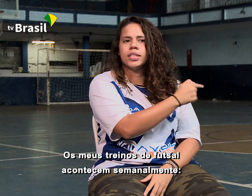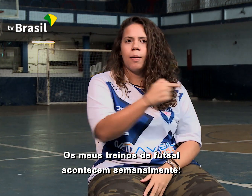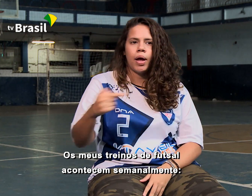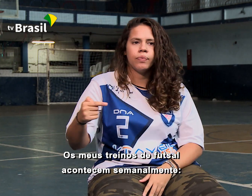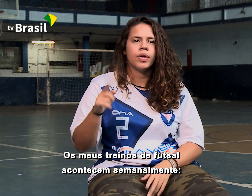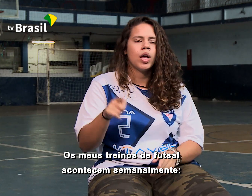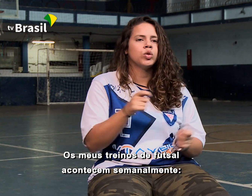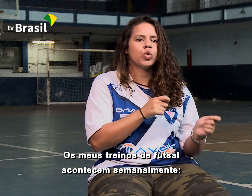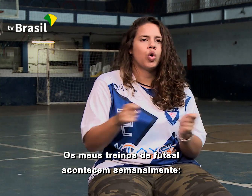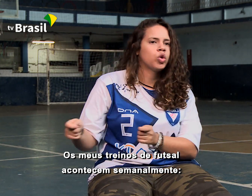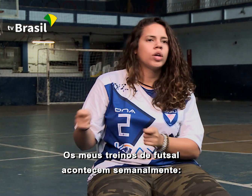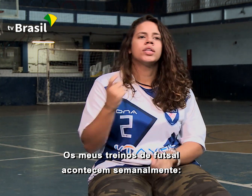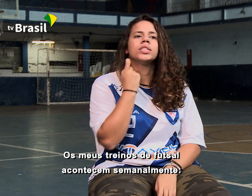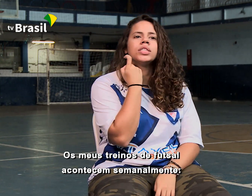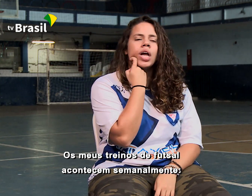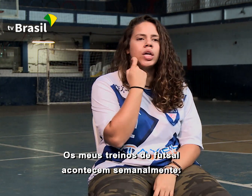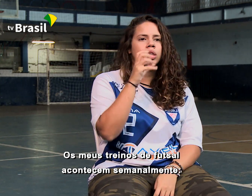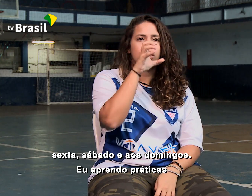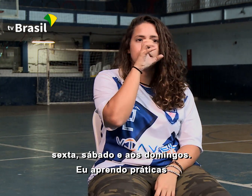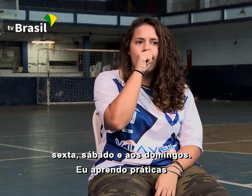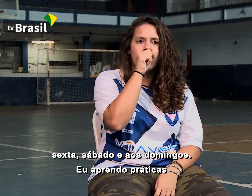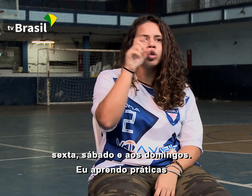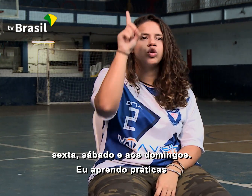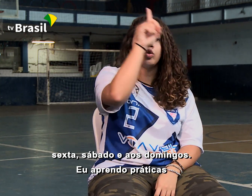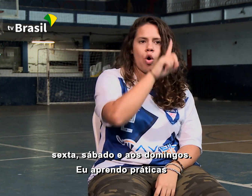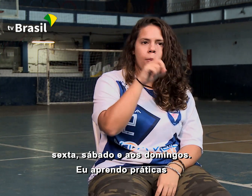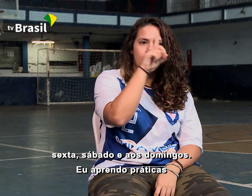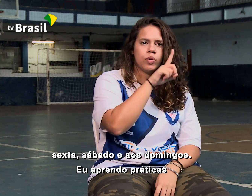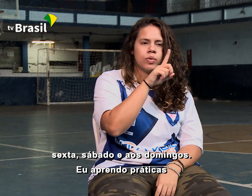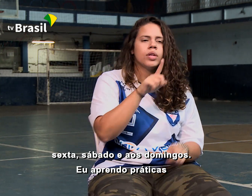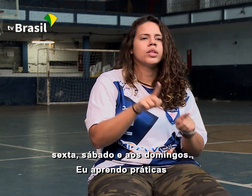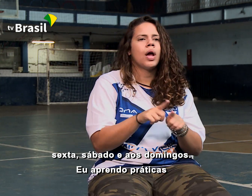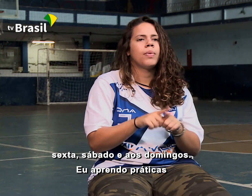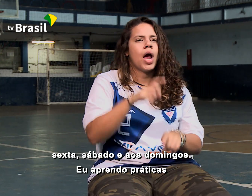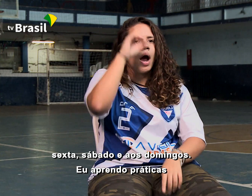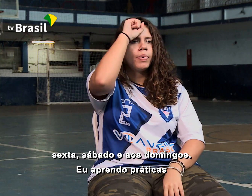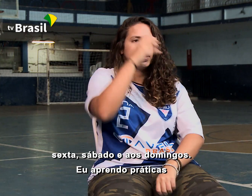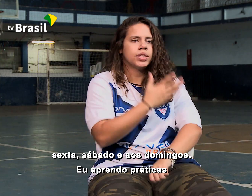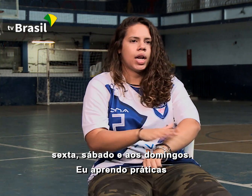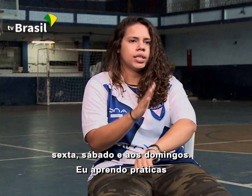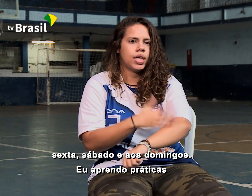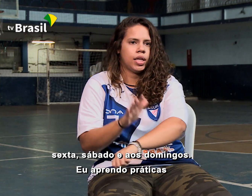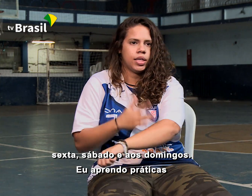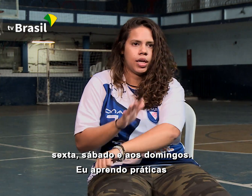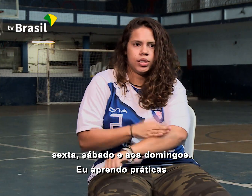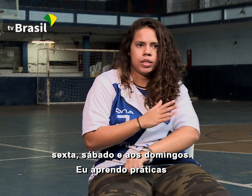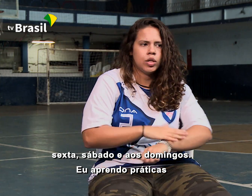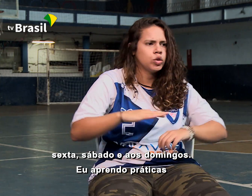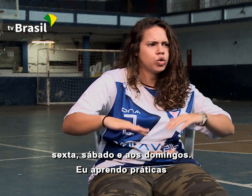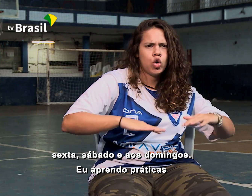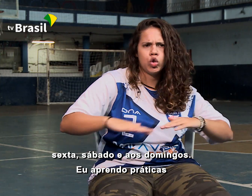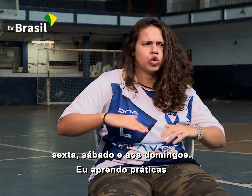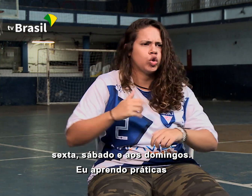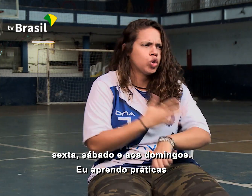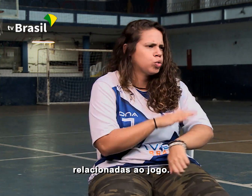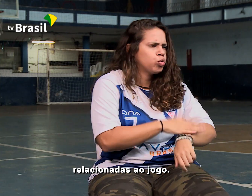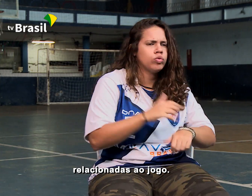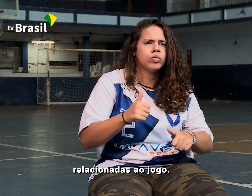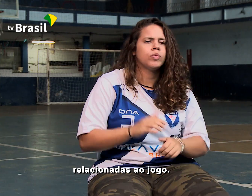acontecem semanalmente. Sexta, sábado e aos domingos. Eu aprendo práticas relacionadas